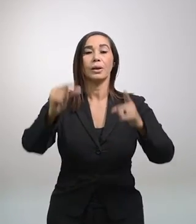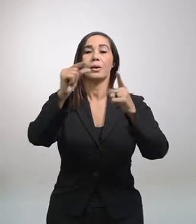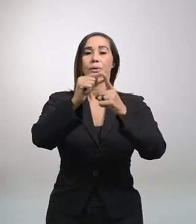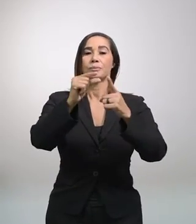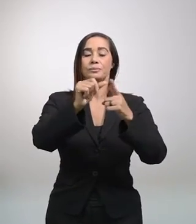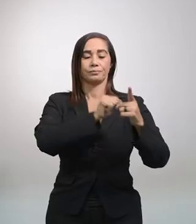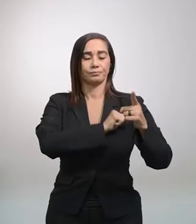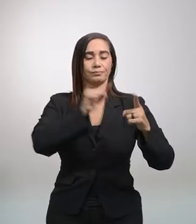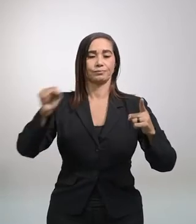Palabra del Señor